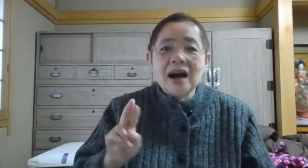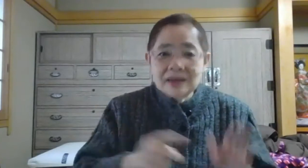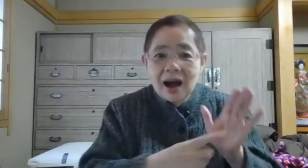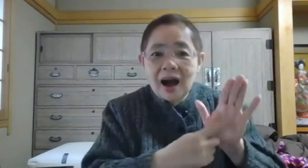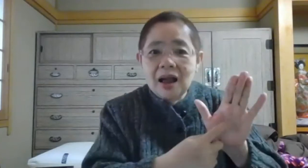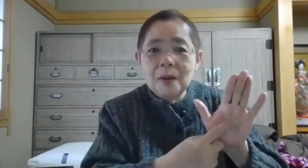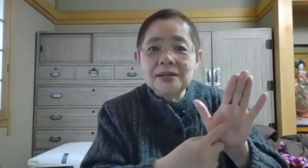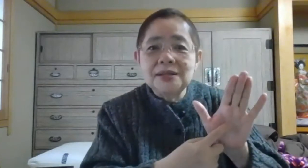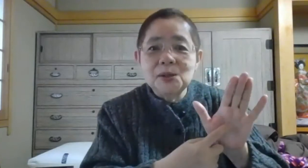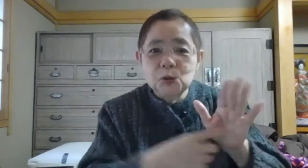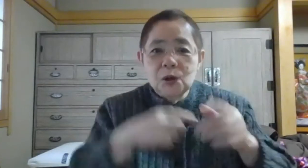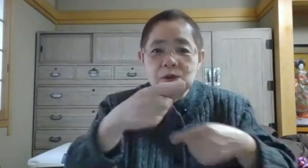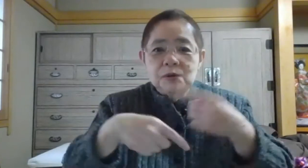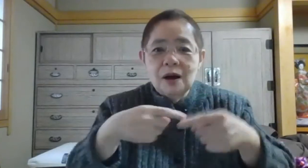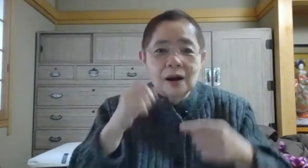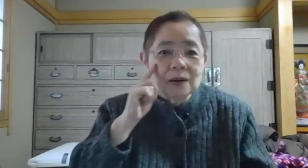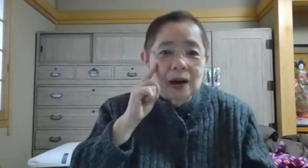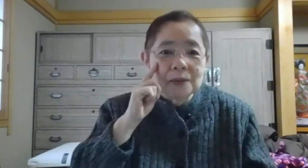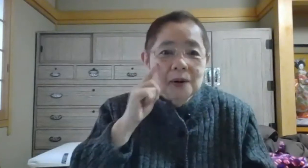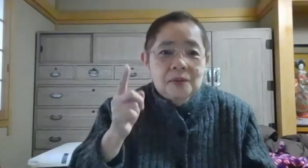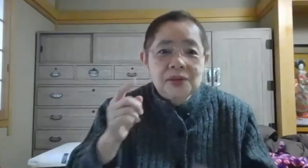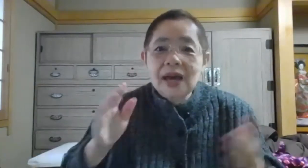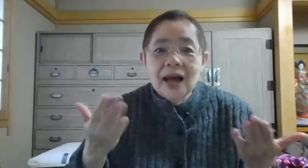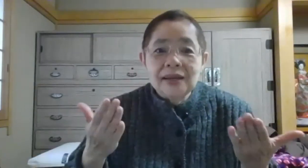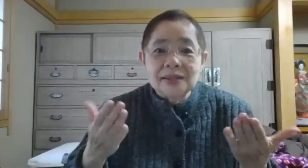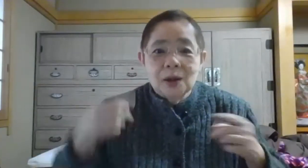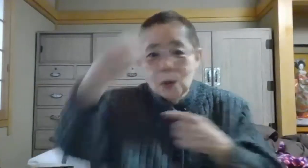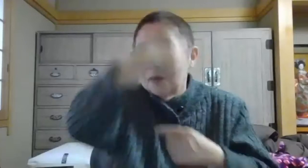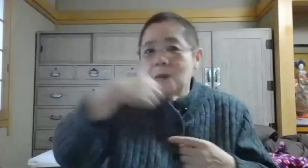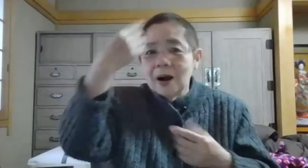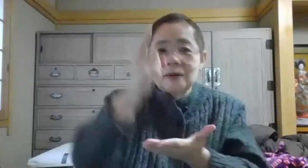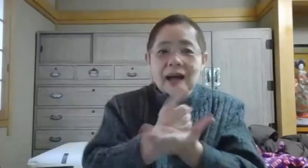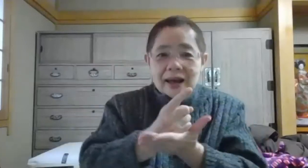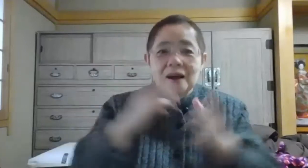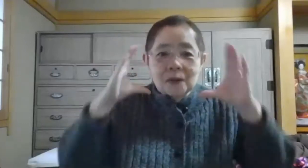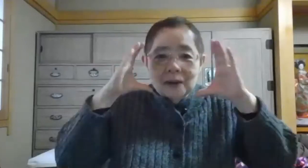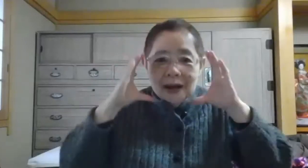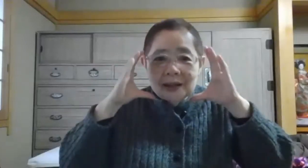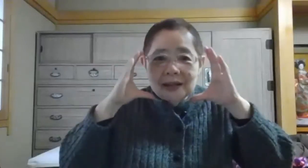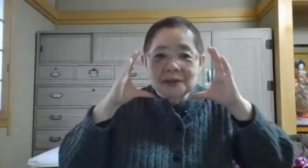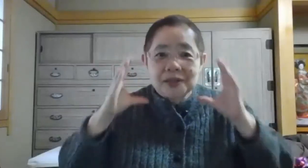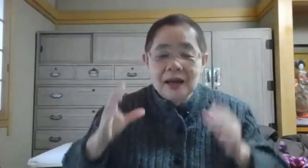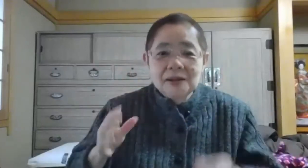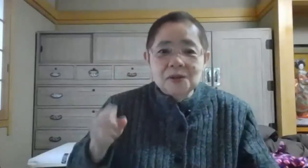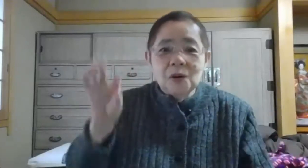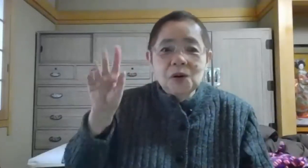が表している手話が見えないんですねお顔だけお顔だけなのでちょっと指